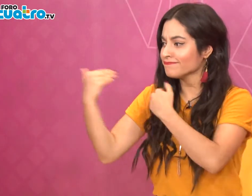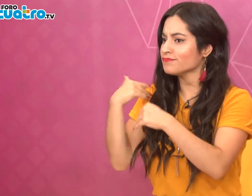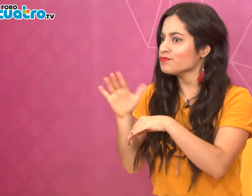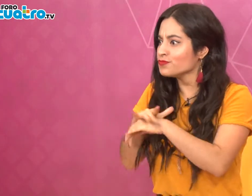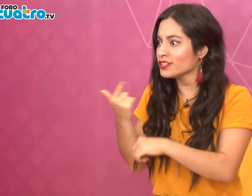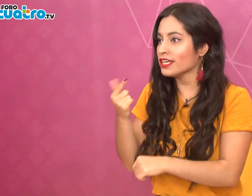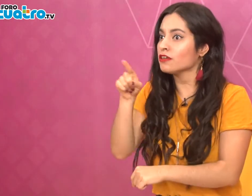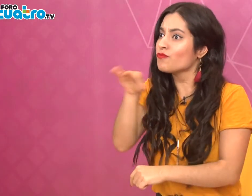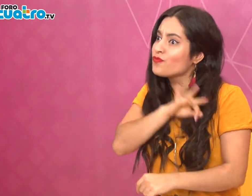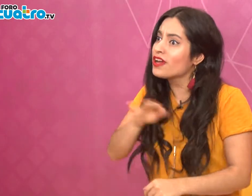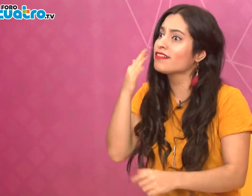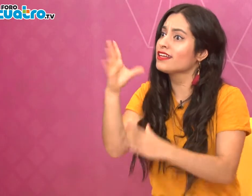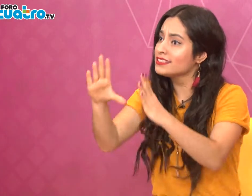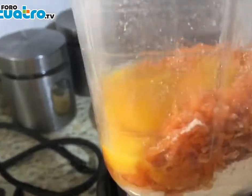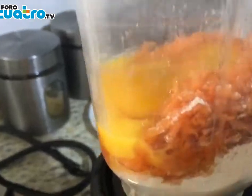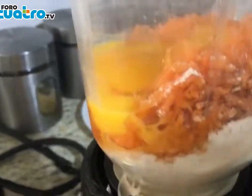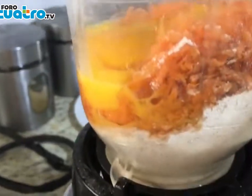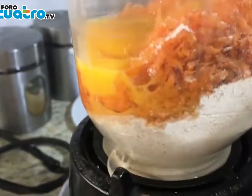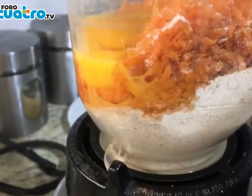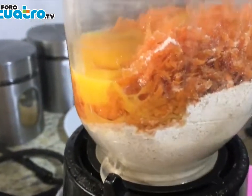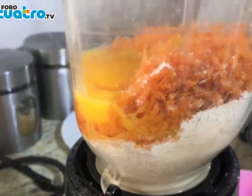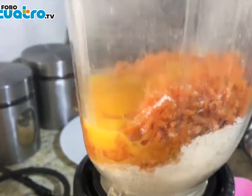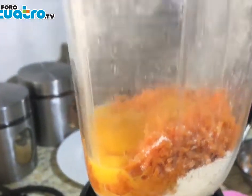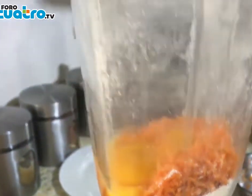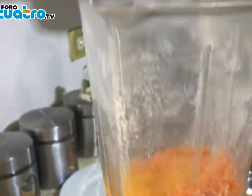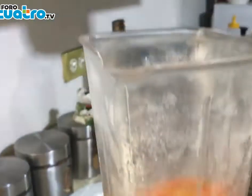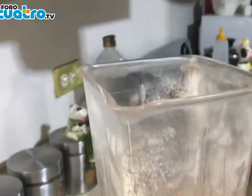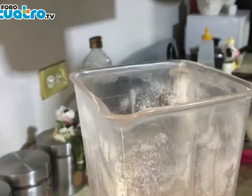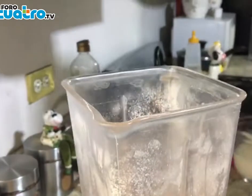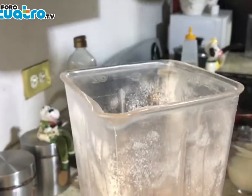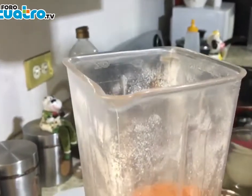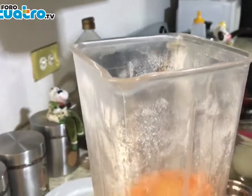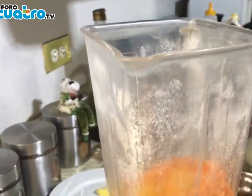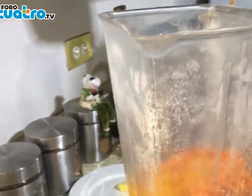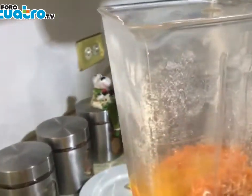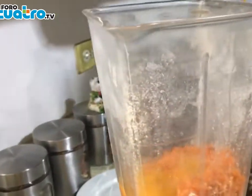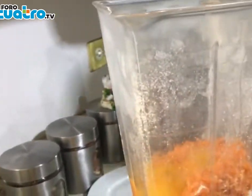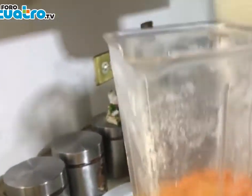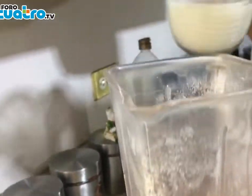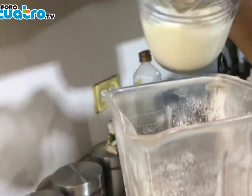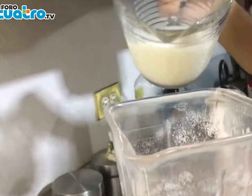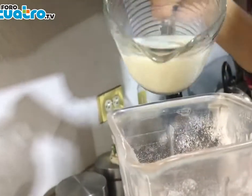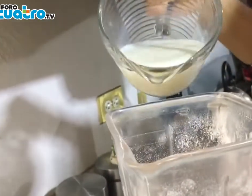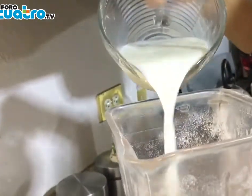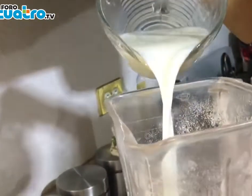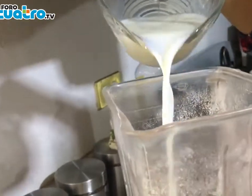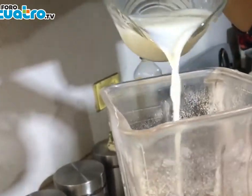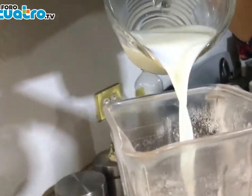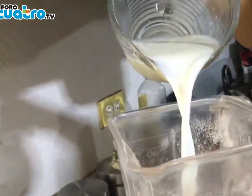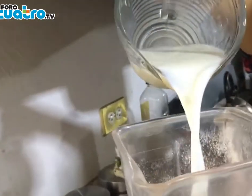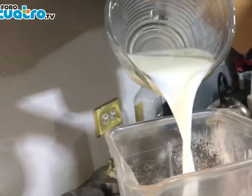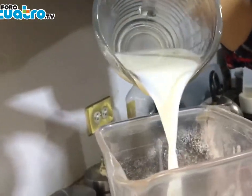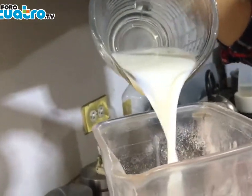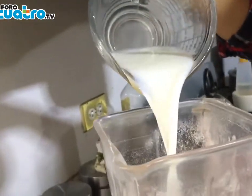algunas personas sordas se acercaban a mí por las ideas diferentes que yo tenía, cómo me maquillaba, cómo hacía